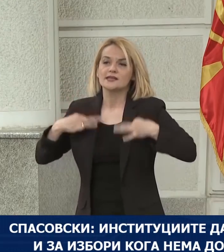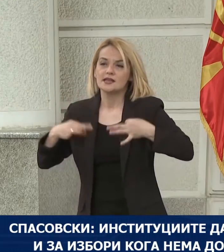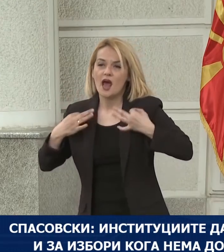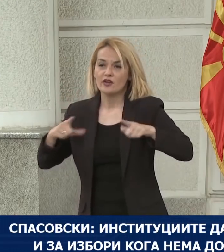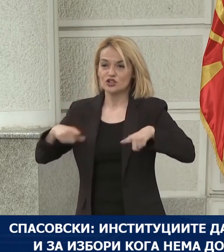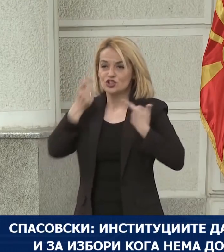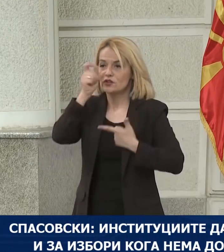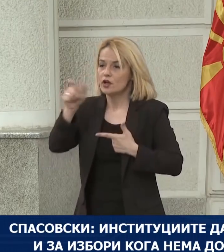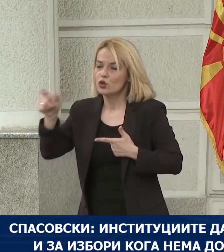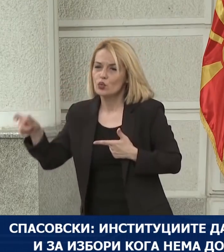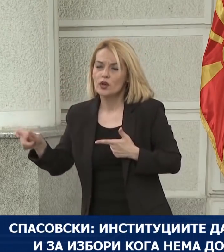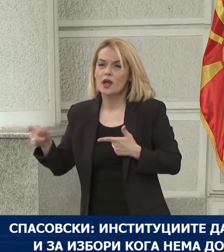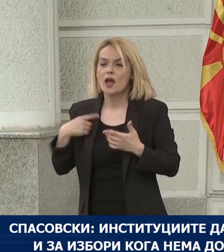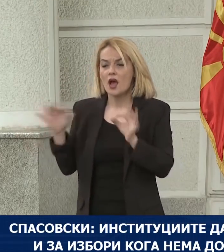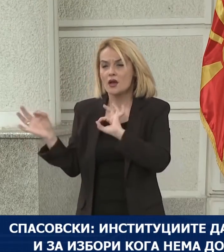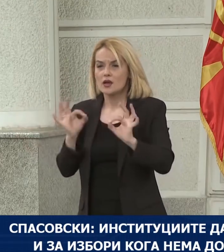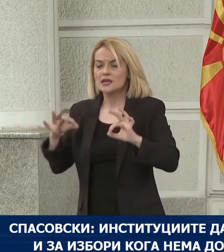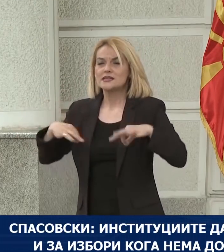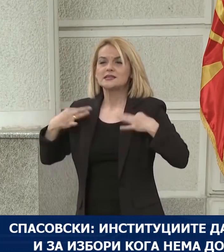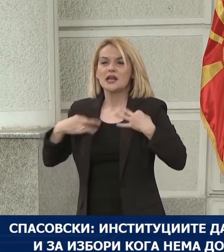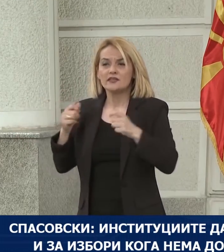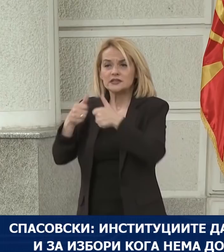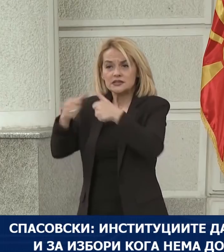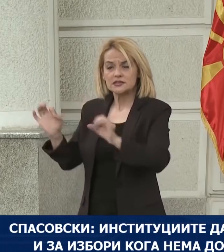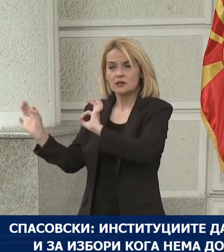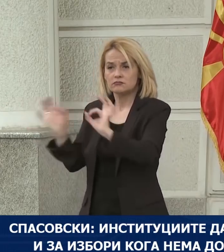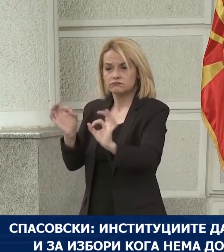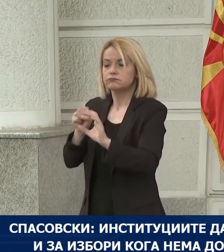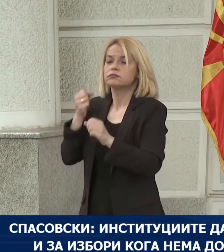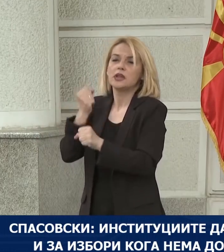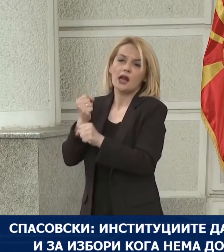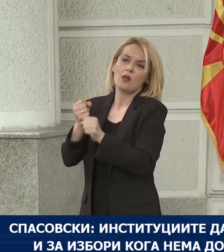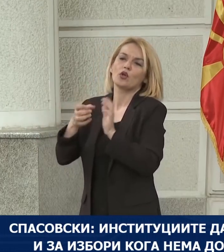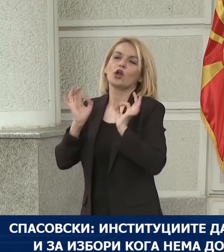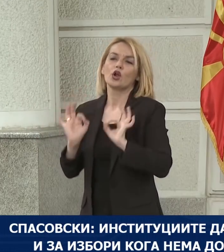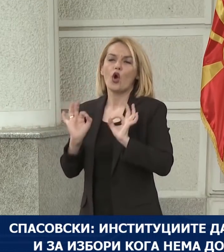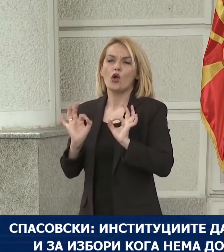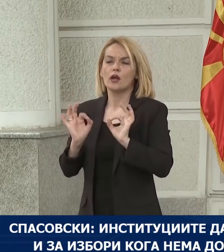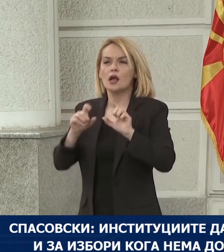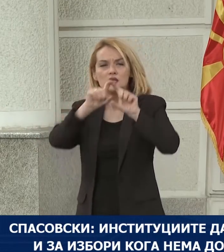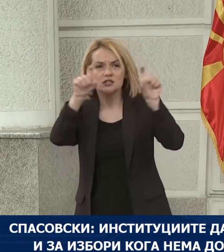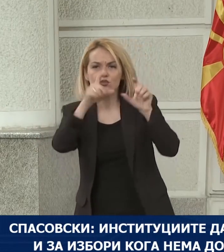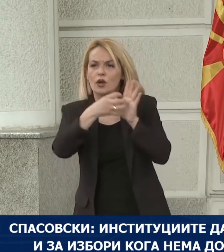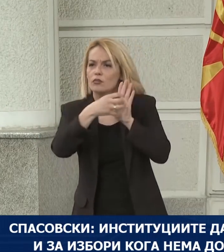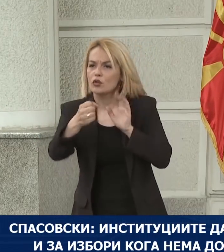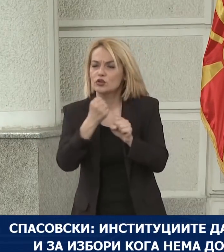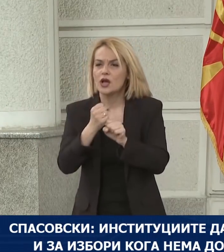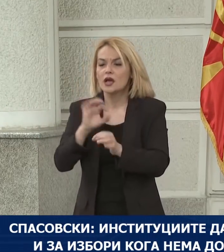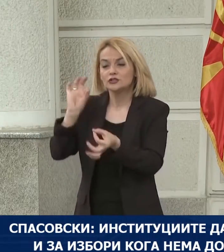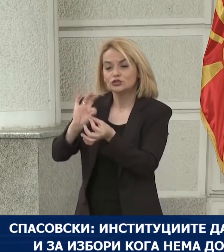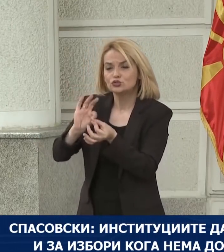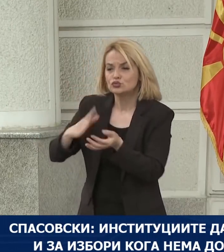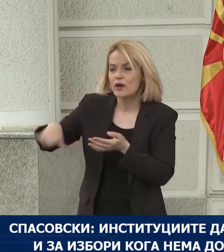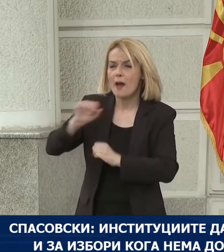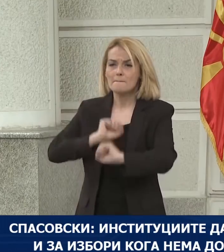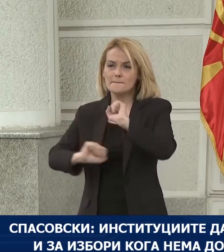граѓаните, да го обезбедиме здравствениот систем, да функционират нормално институциите, се сочува безбедността,